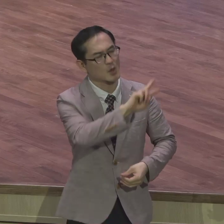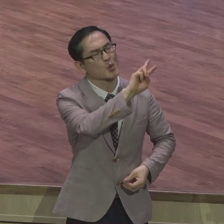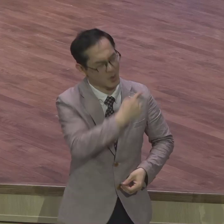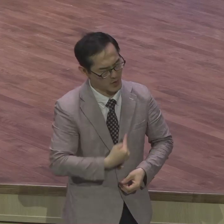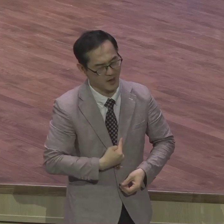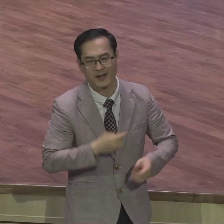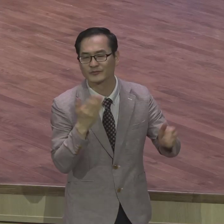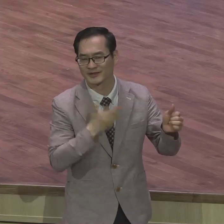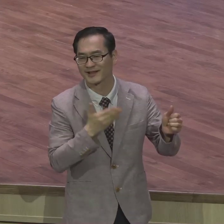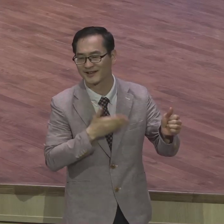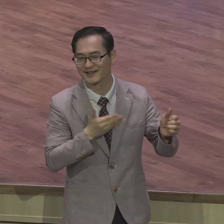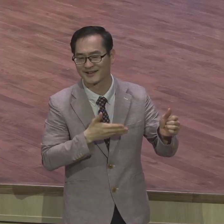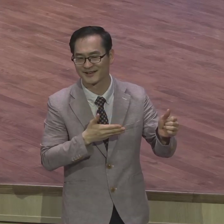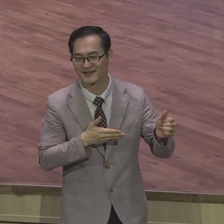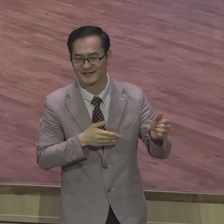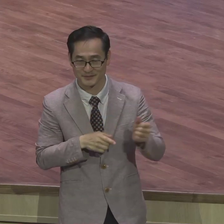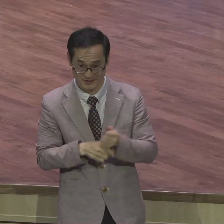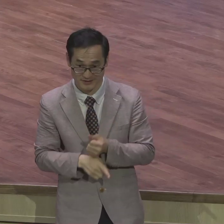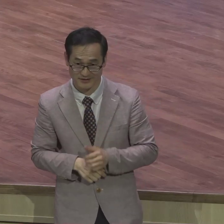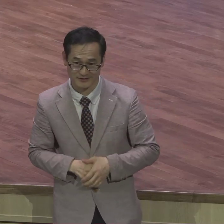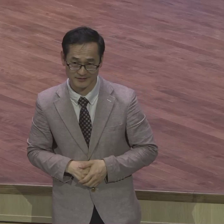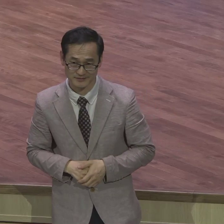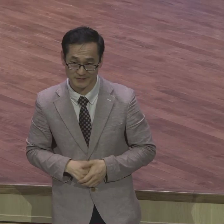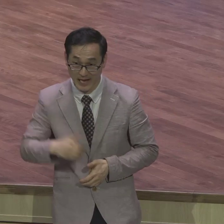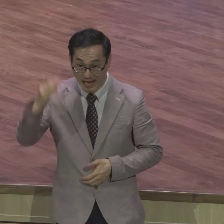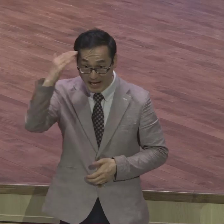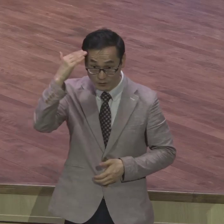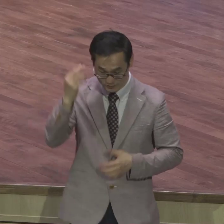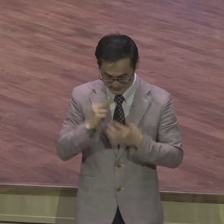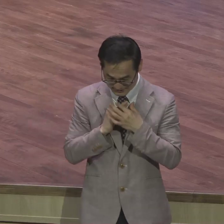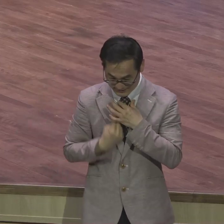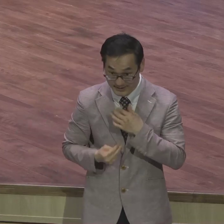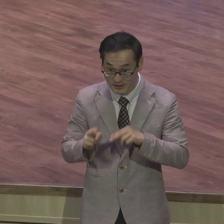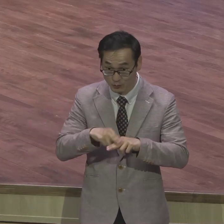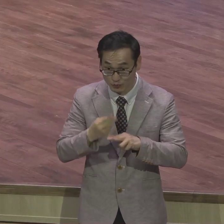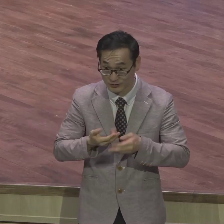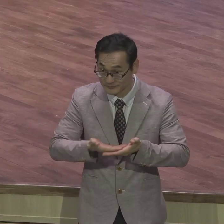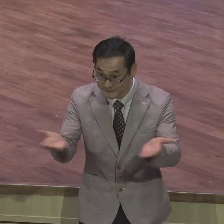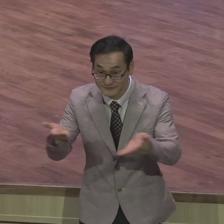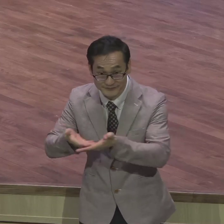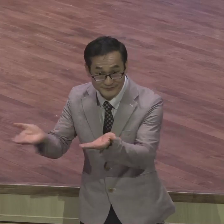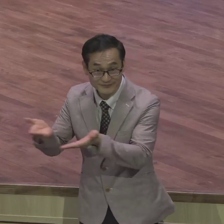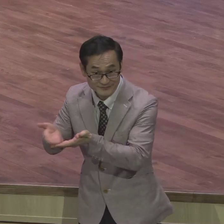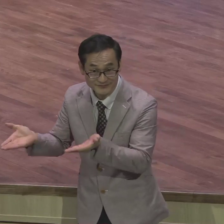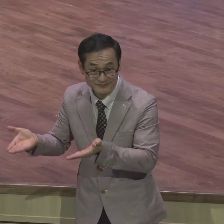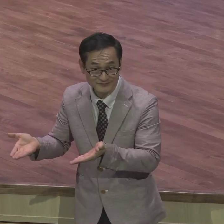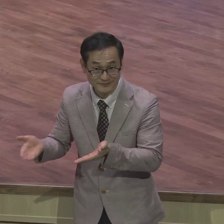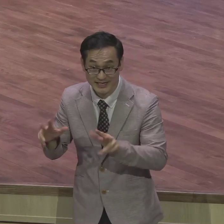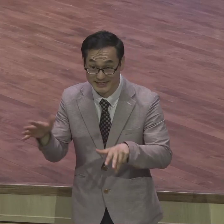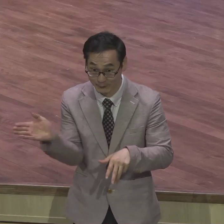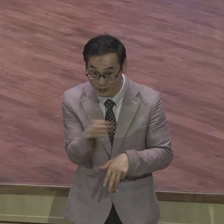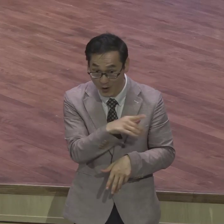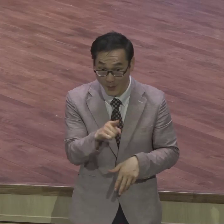우리나라 넥타이 선물 많이 하죠 이제부터는 받는 남성들이나